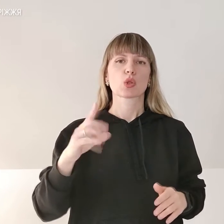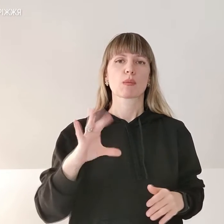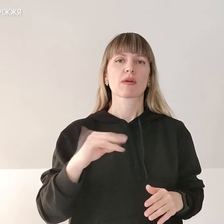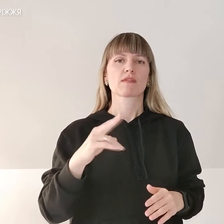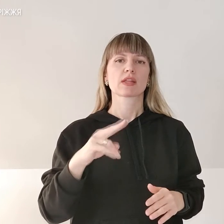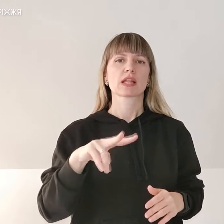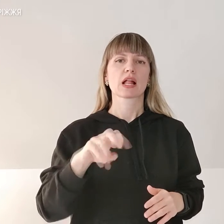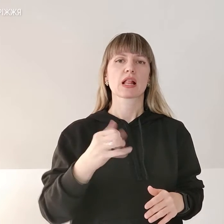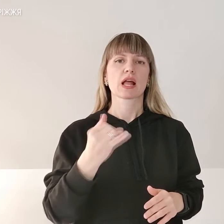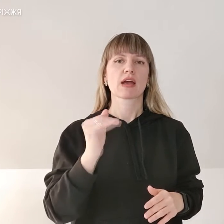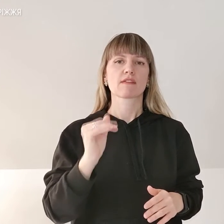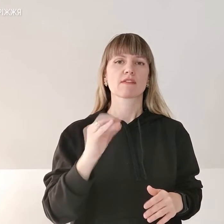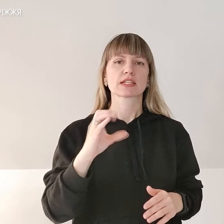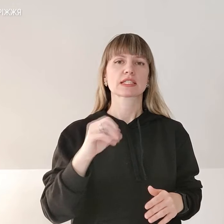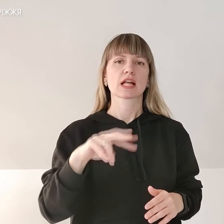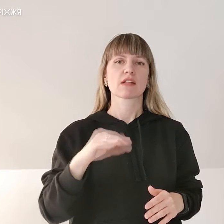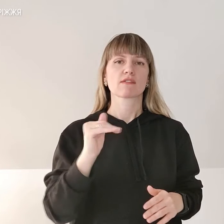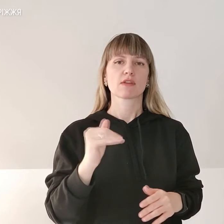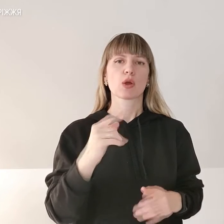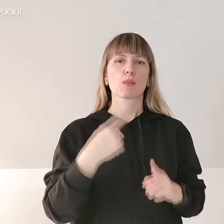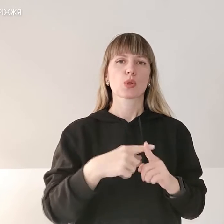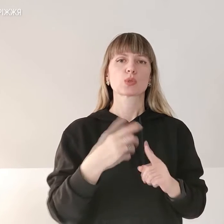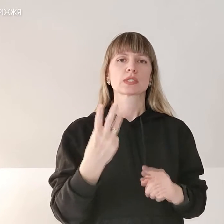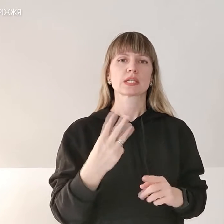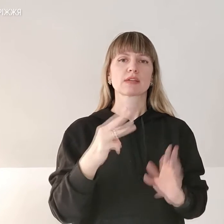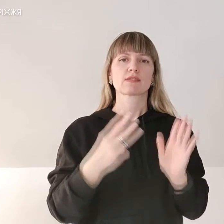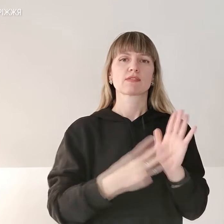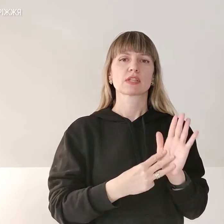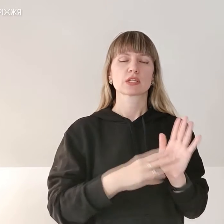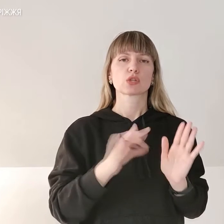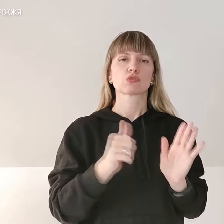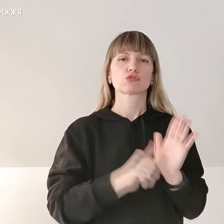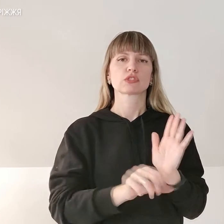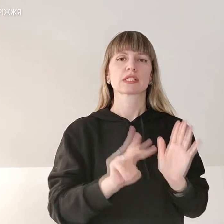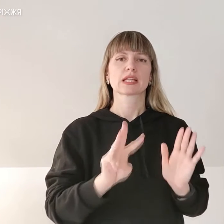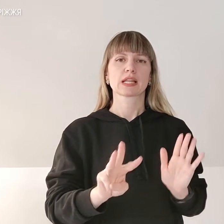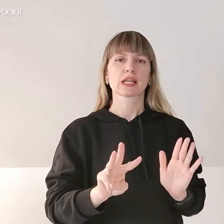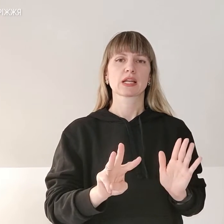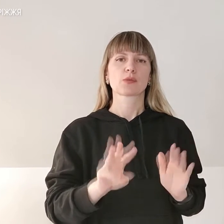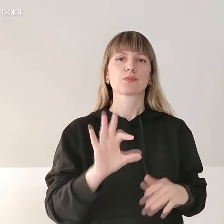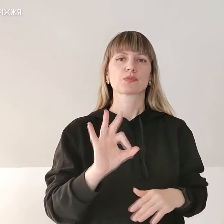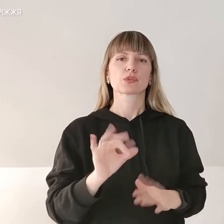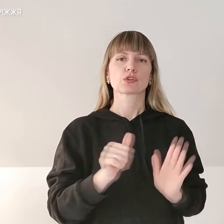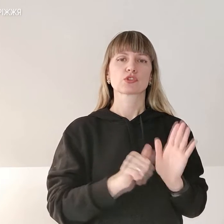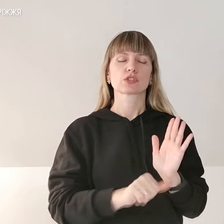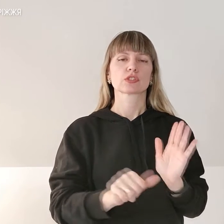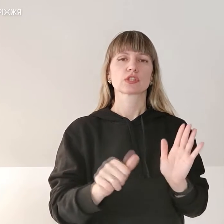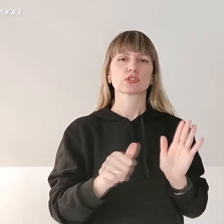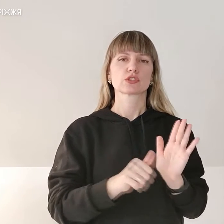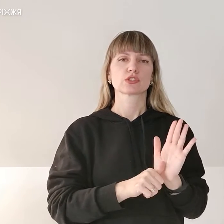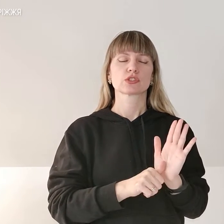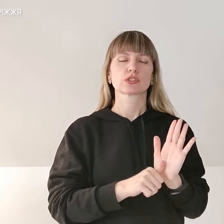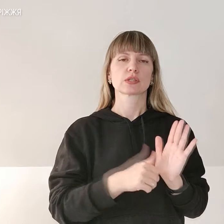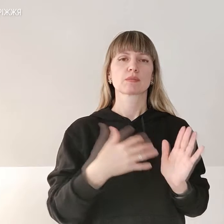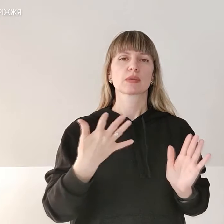«Лайфсел» плюс 3 8 063 066 59